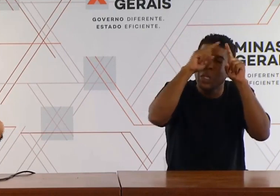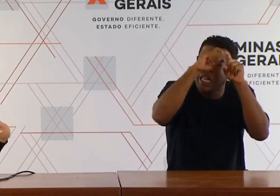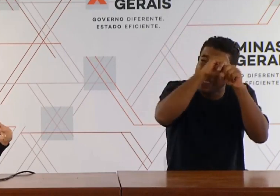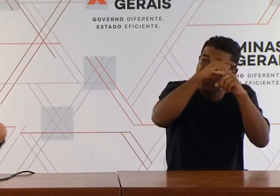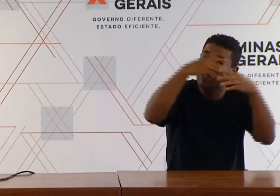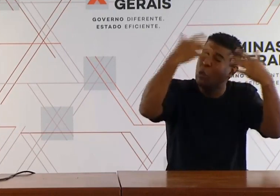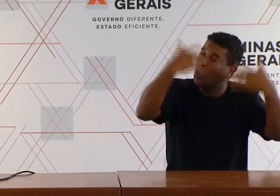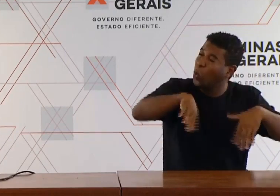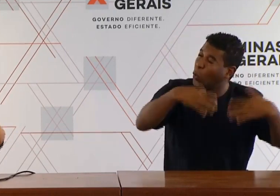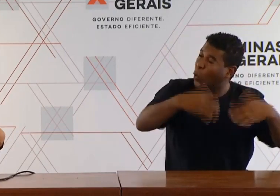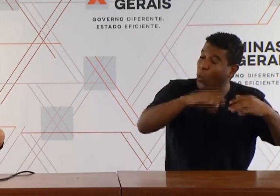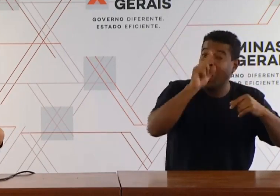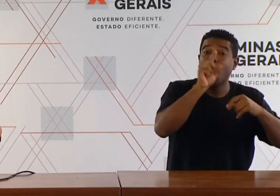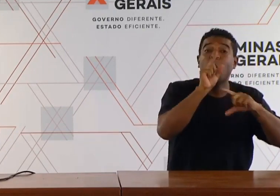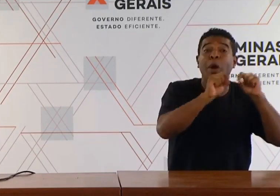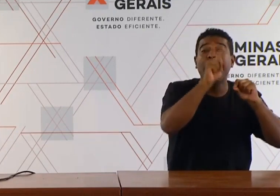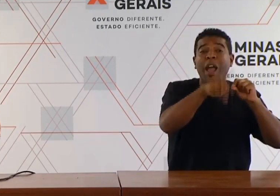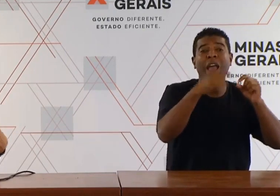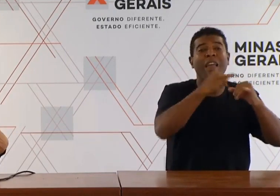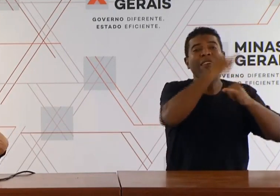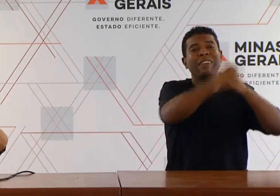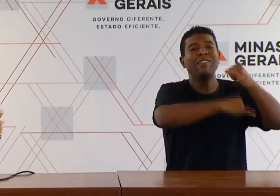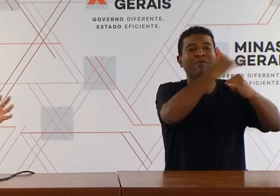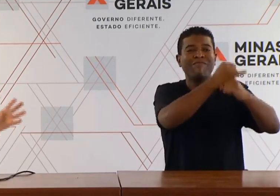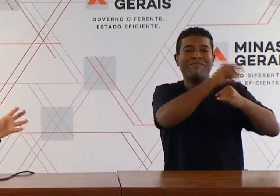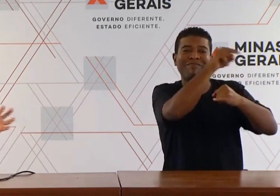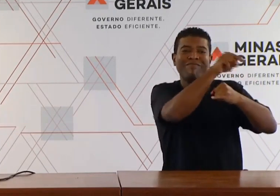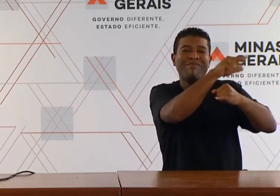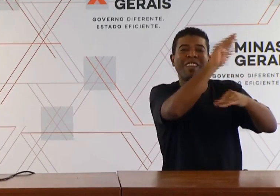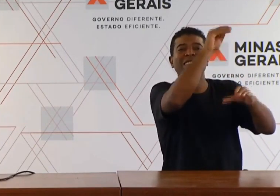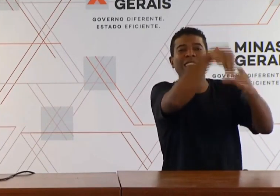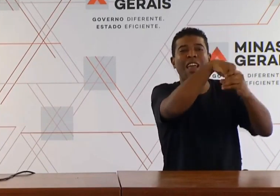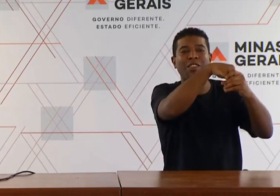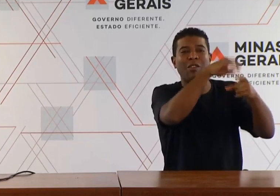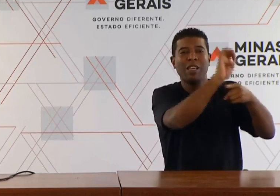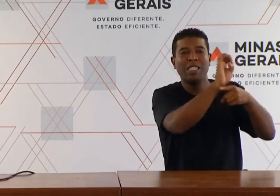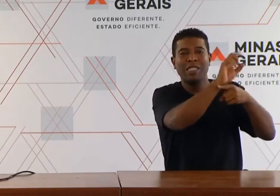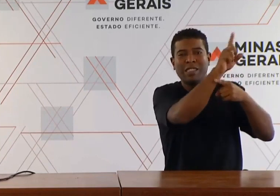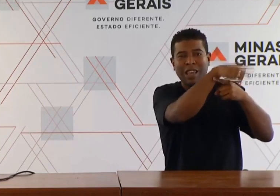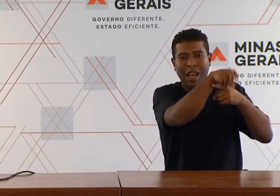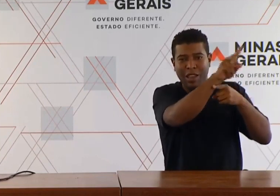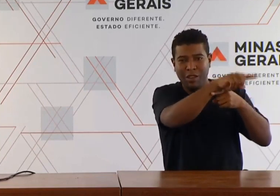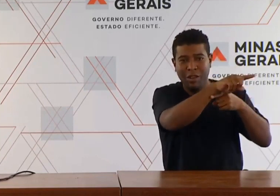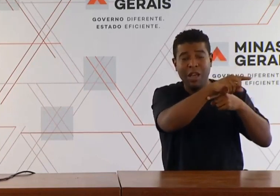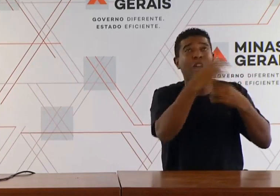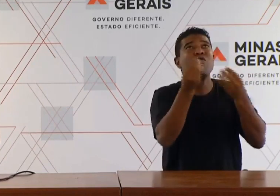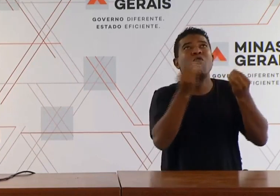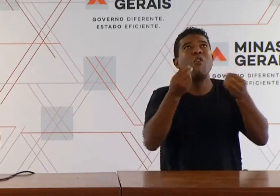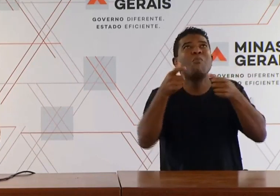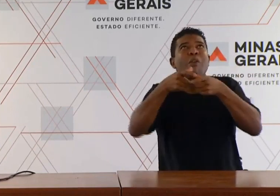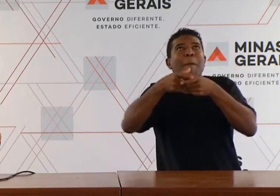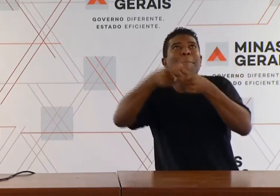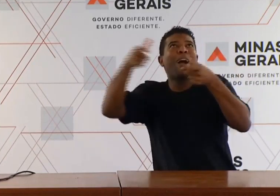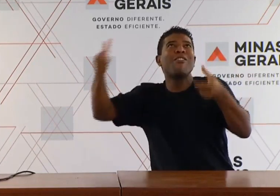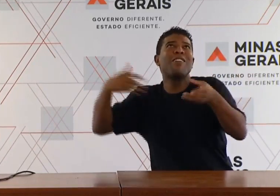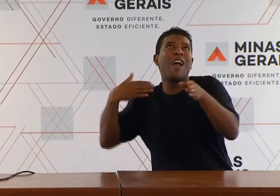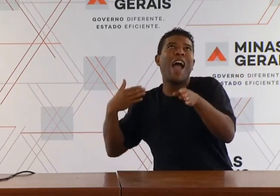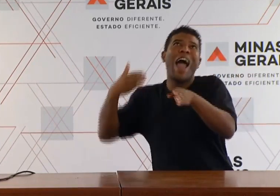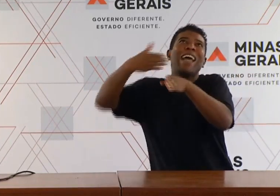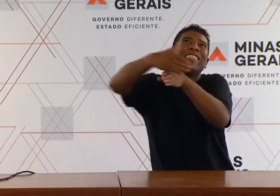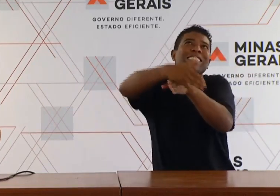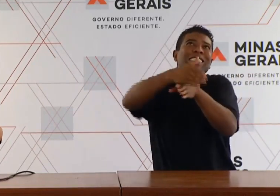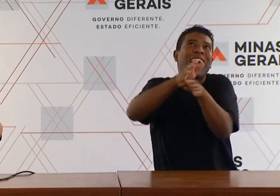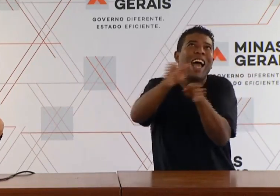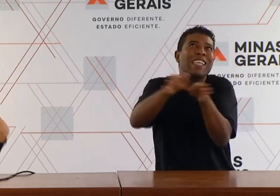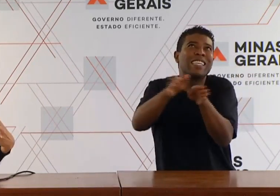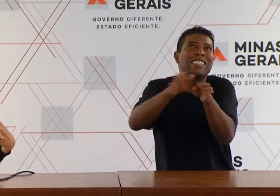que agora o objetivo é conseguir garantir o maior acesso. A busca pela isonomia está nesse objetivo